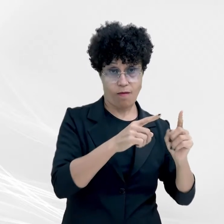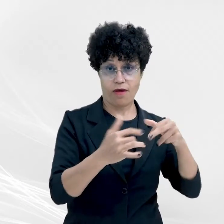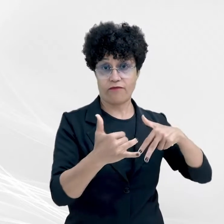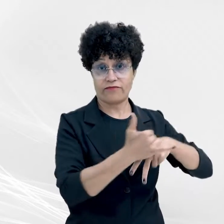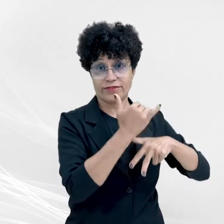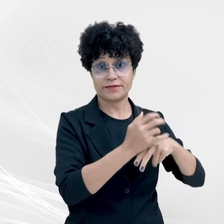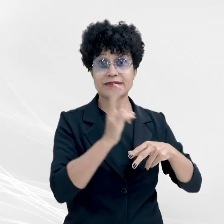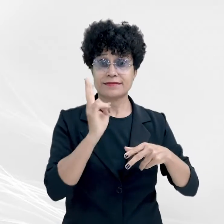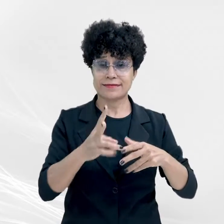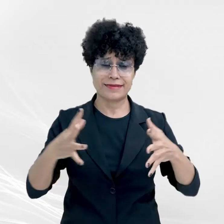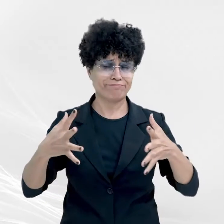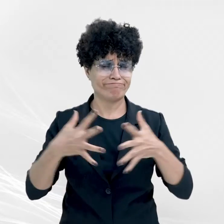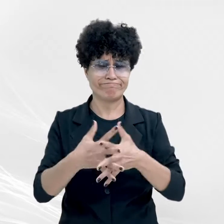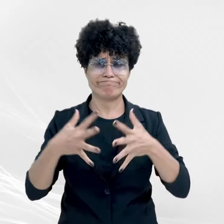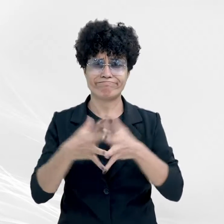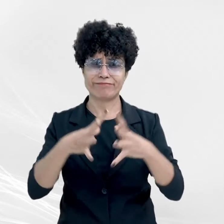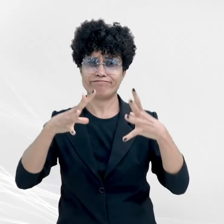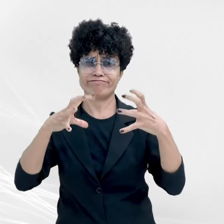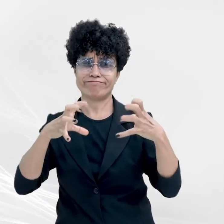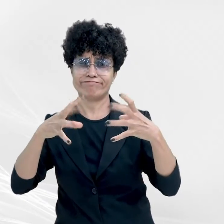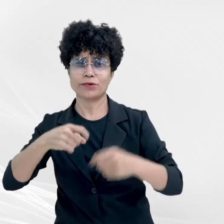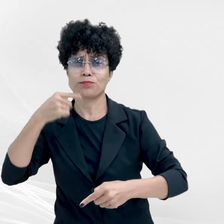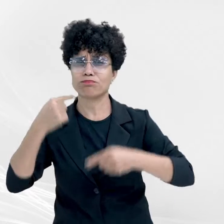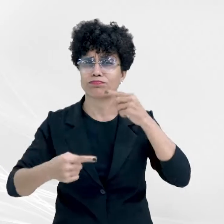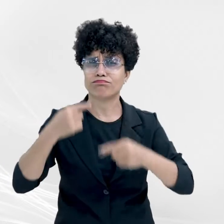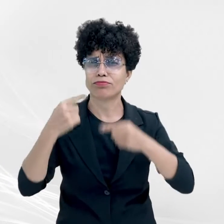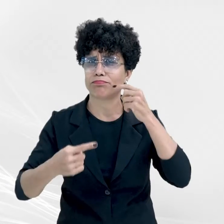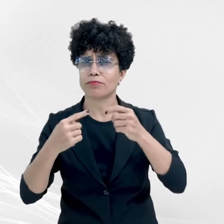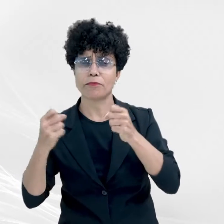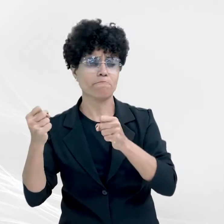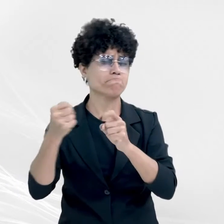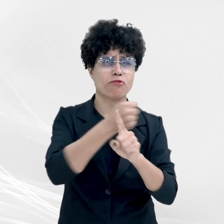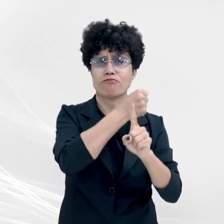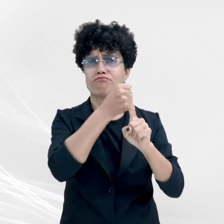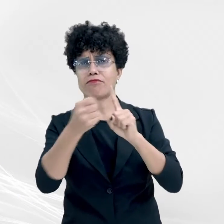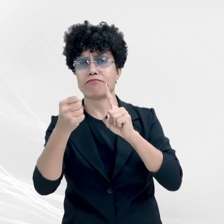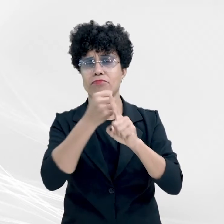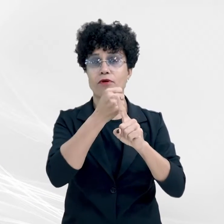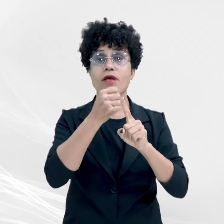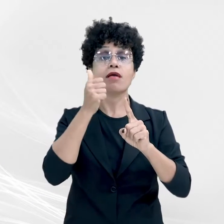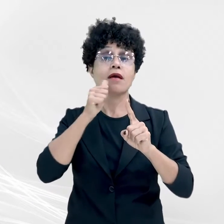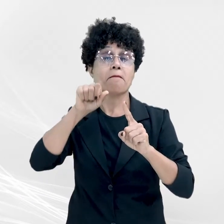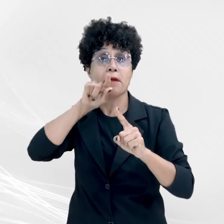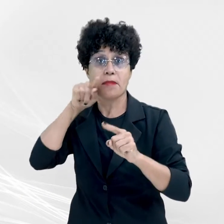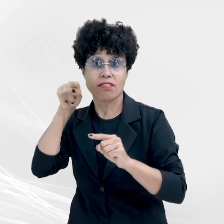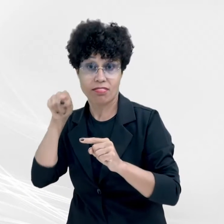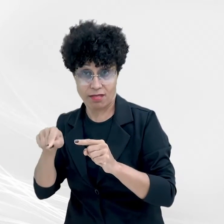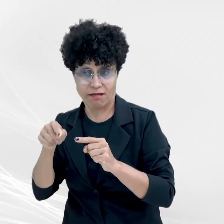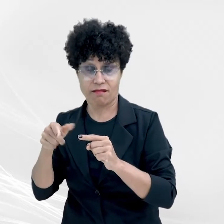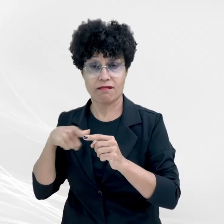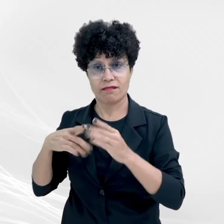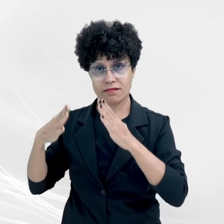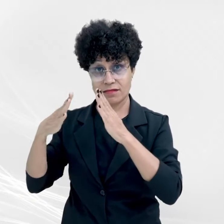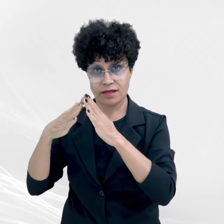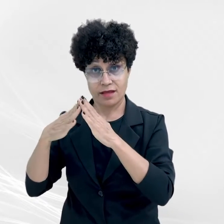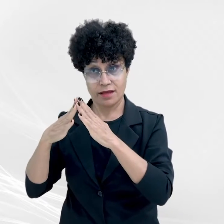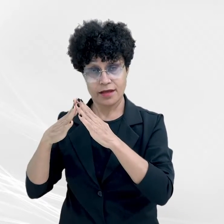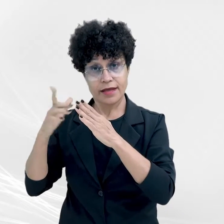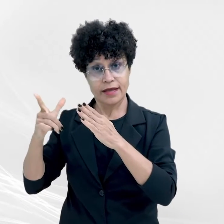por brigas, discussões e agressões, tanto que a mãe do réu, que residia na cidade de Primavera do Leste,